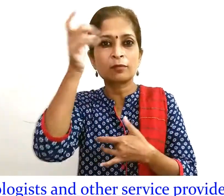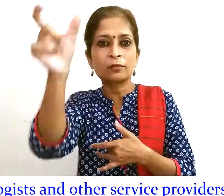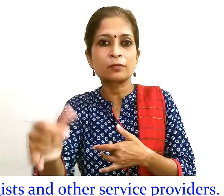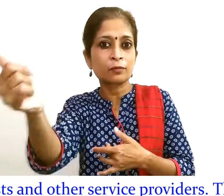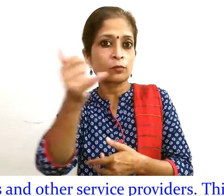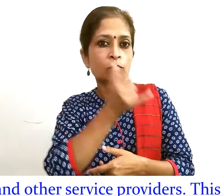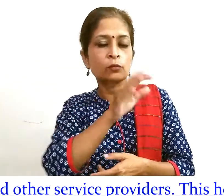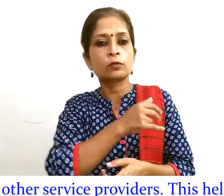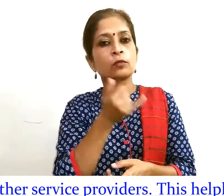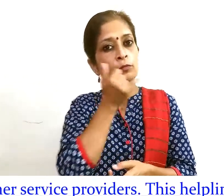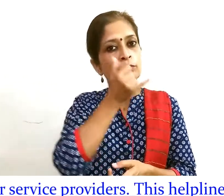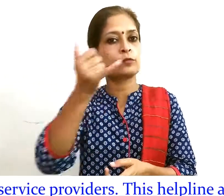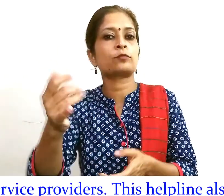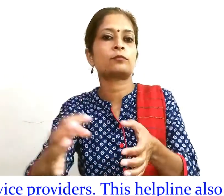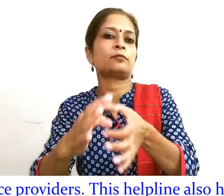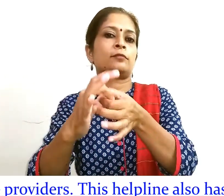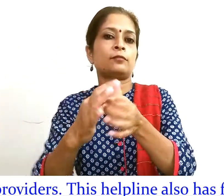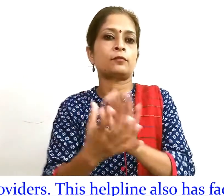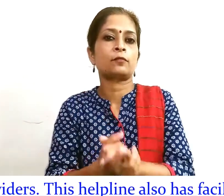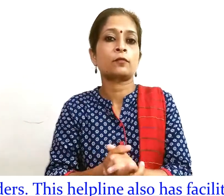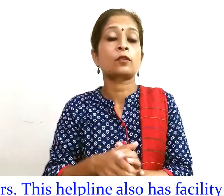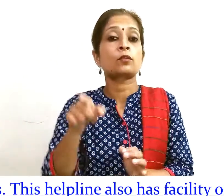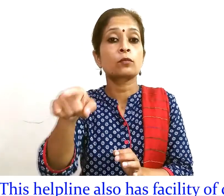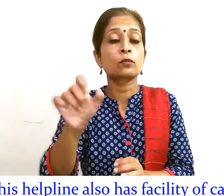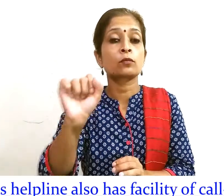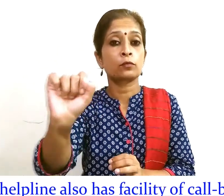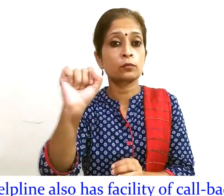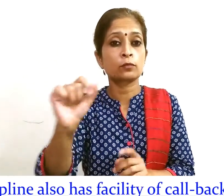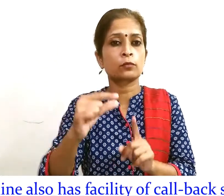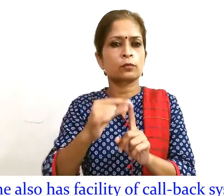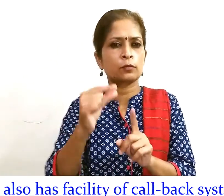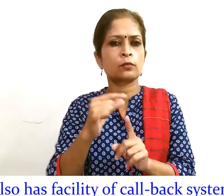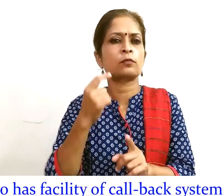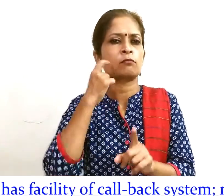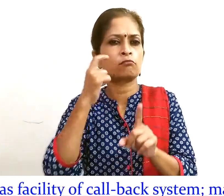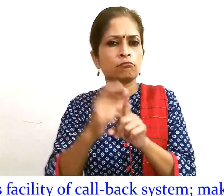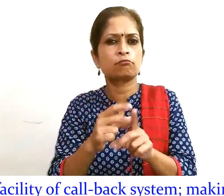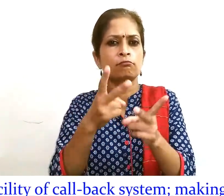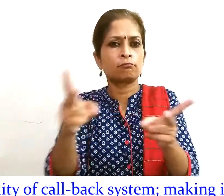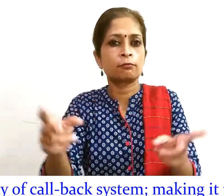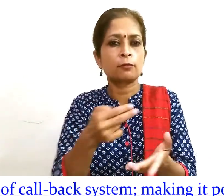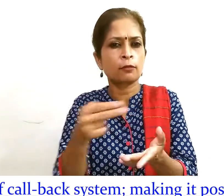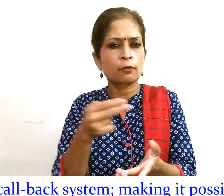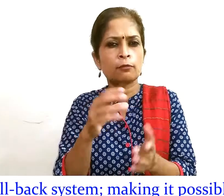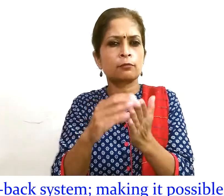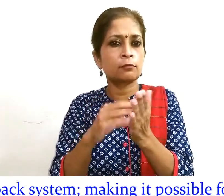संपर्क में रहने का मौका मिलेगा, तथा उनकी व्यक्तिगत, व्यावसाइक पहचान, गोपनी रखी जाएगी.